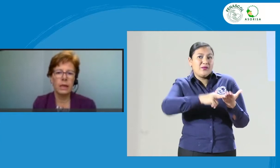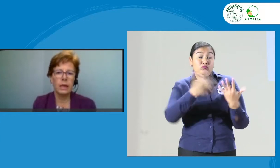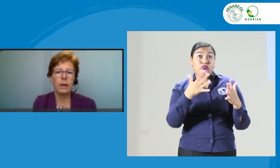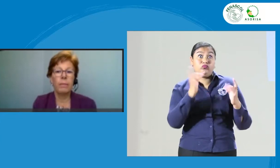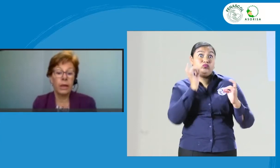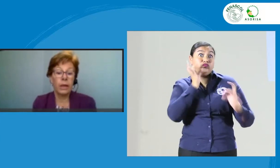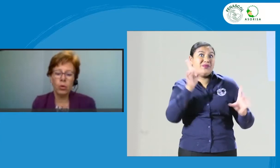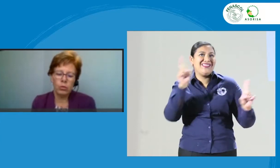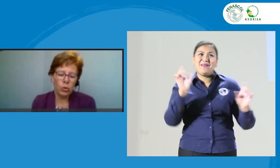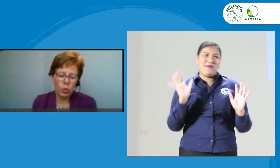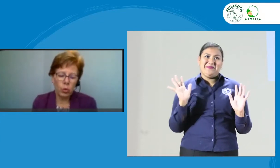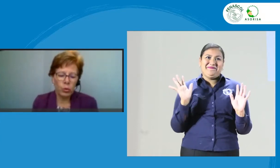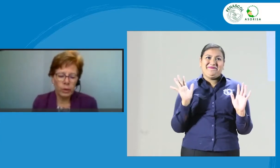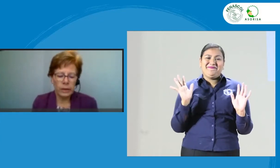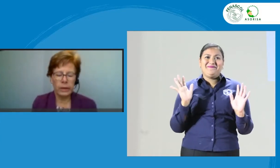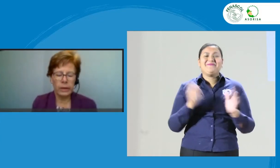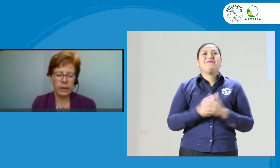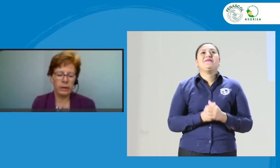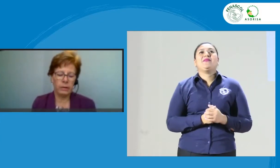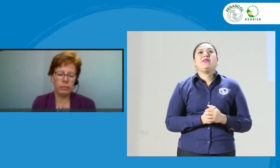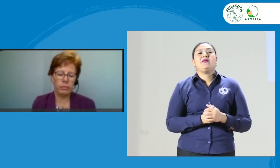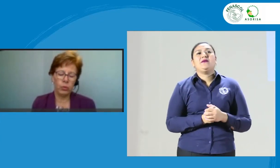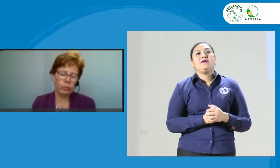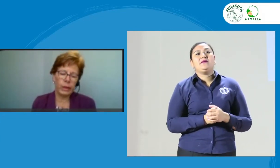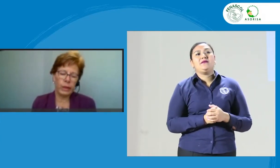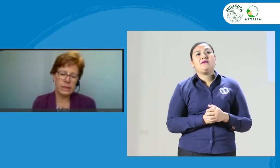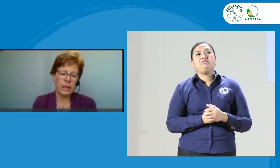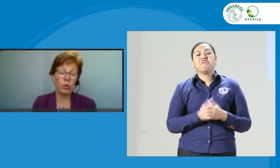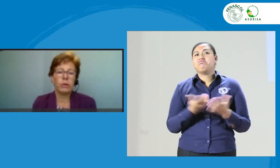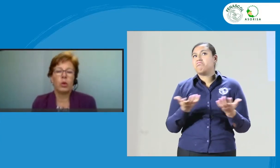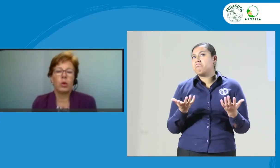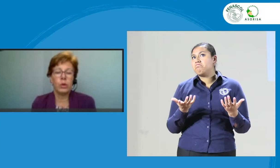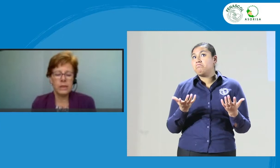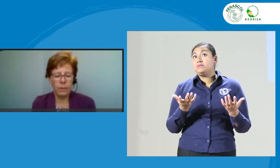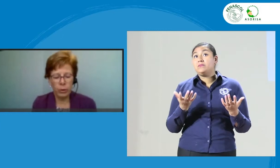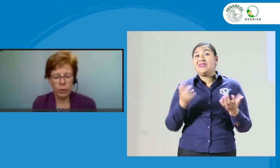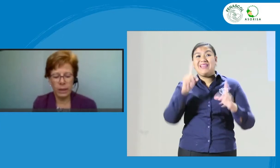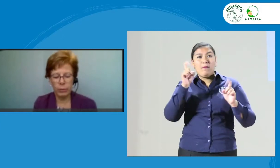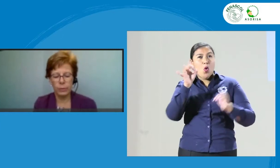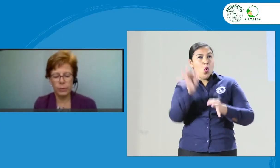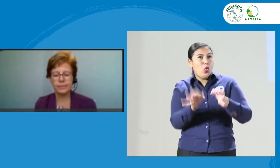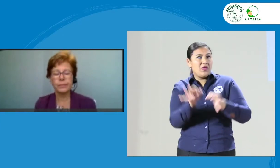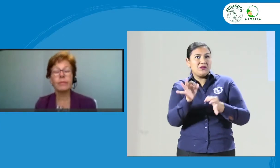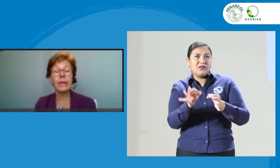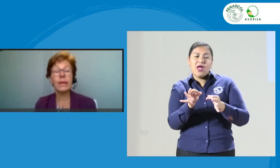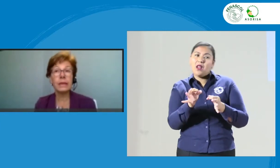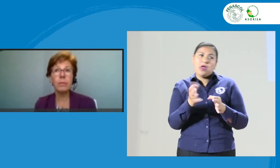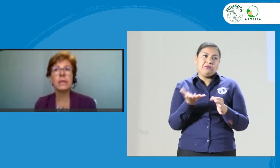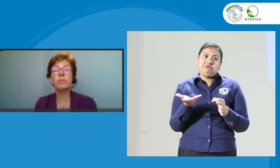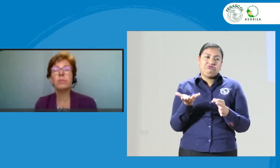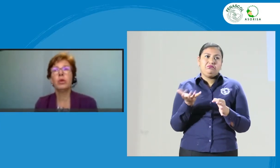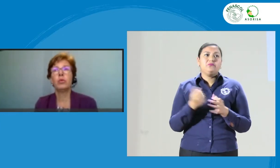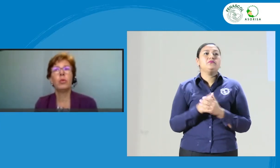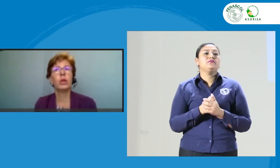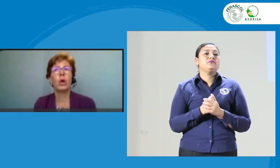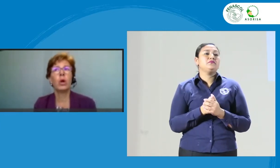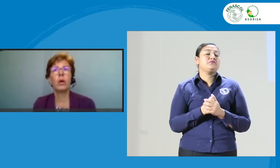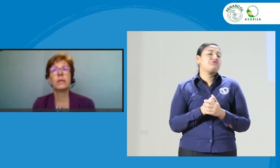pero no para hacer algo a nivel judicial, por ejemplo. También se podría en un momento dado hacer